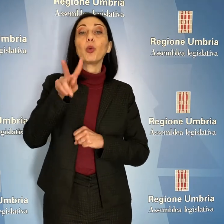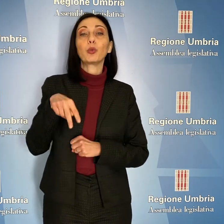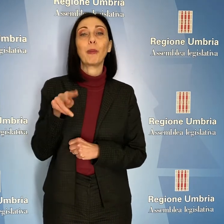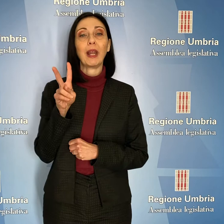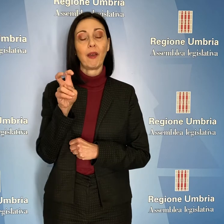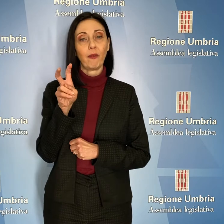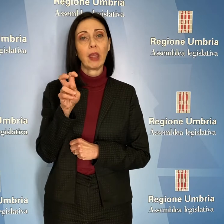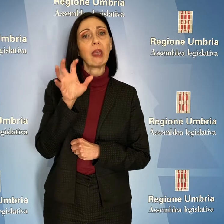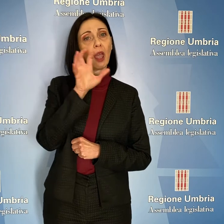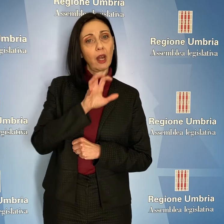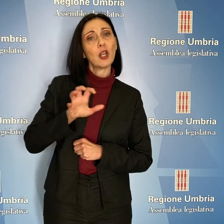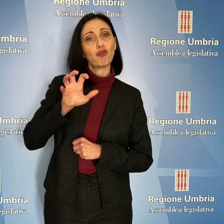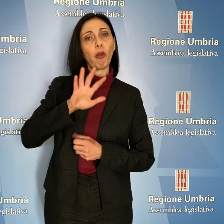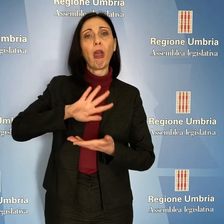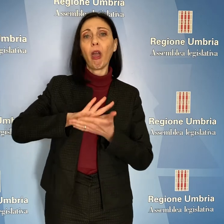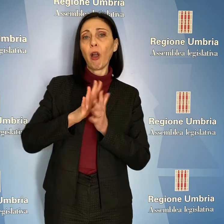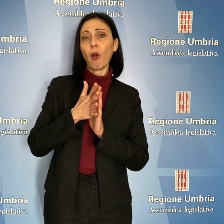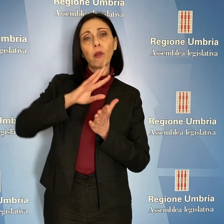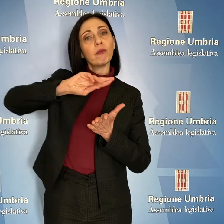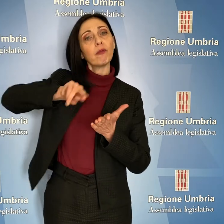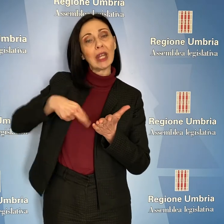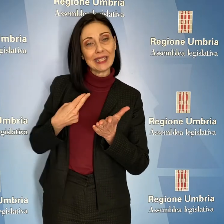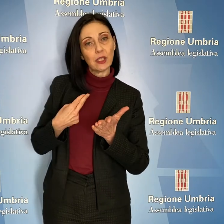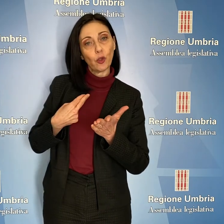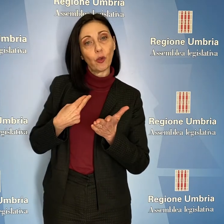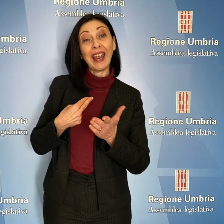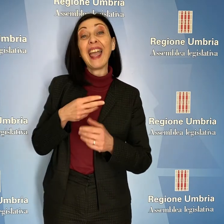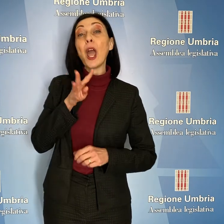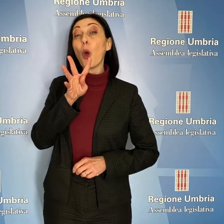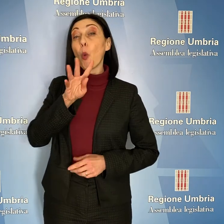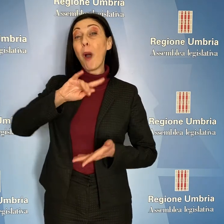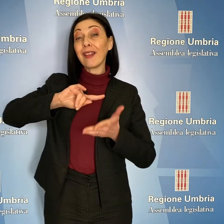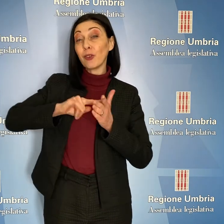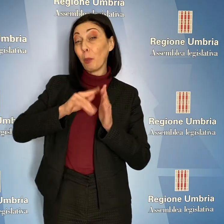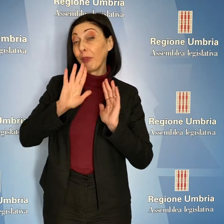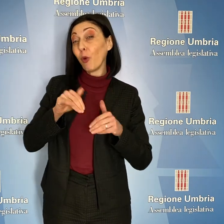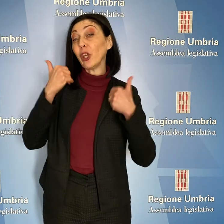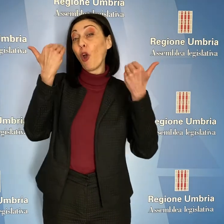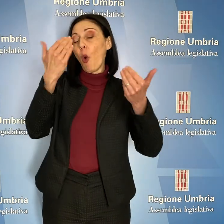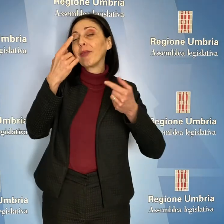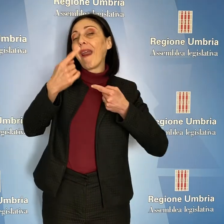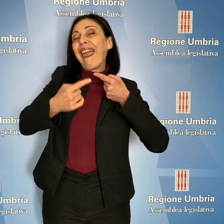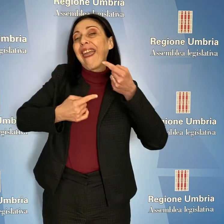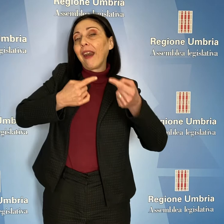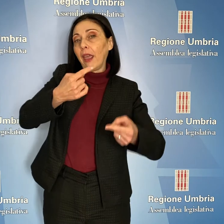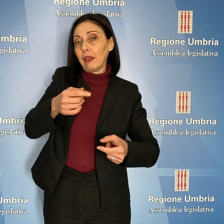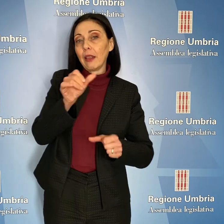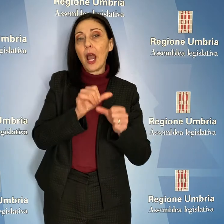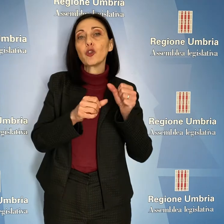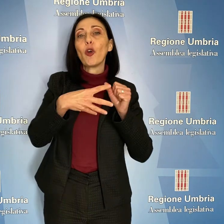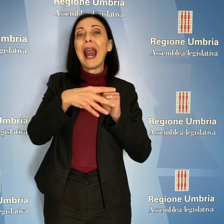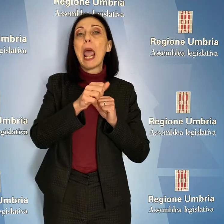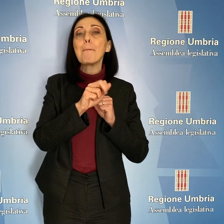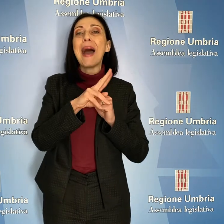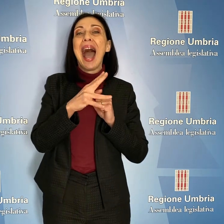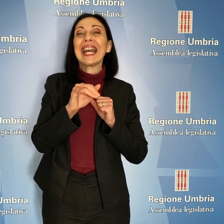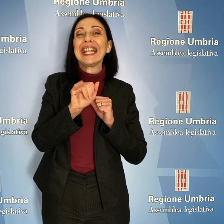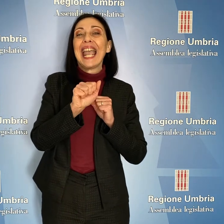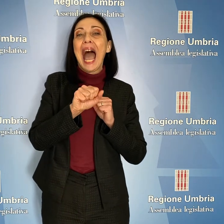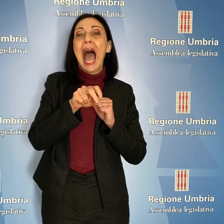2020 la Regione ha firmato una convenzione e ha incassato gli oltre 4 milioni dell'ascito che le sorelle Mariani avevano destinato